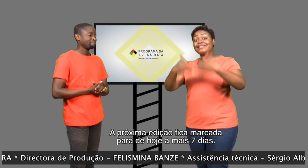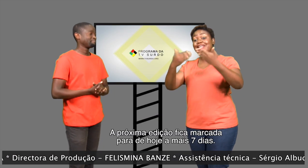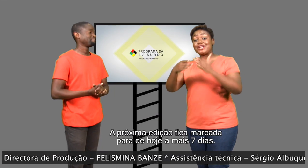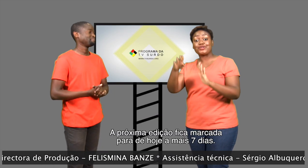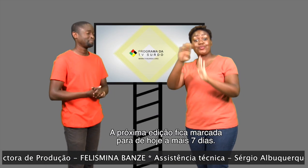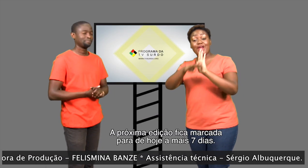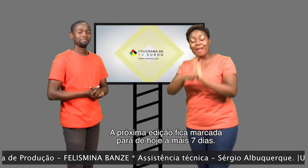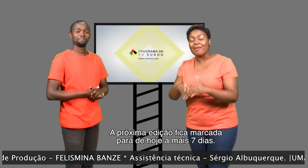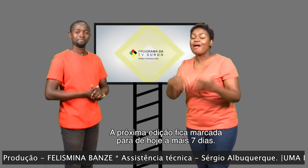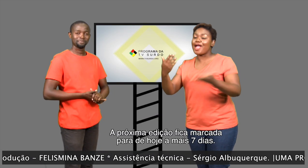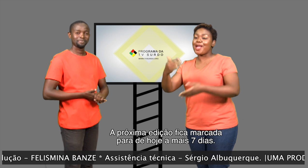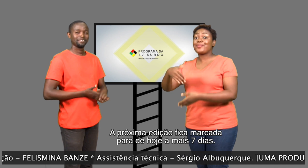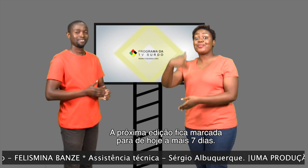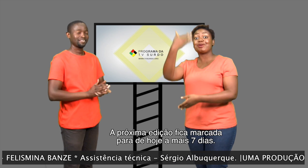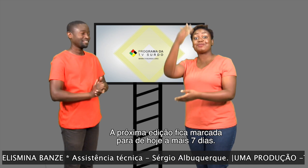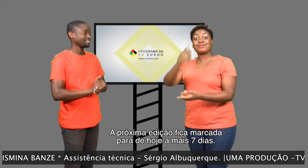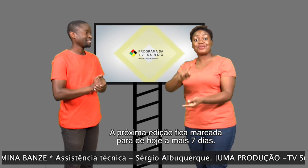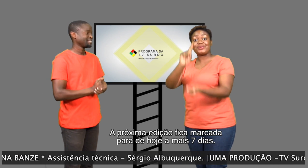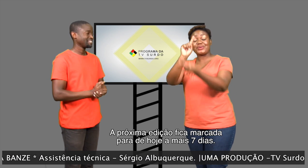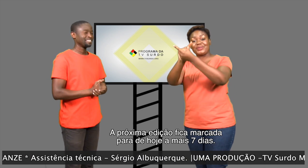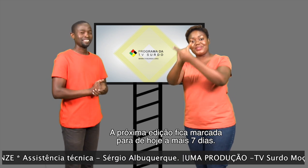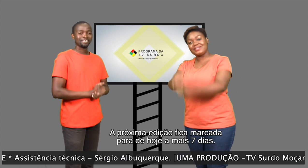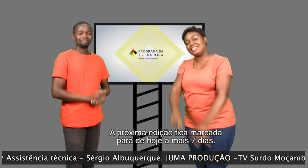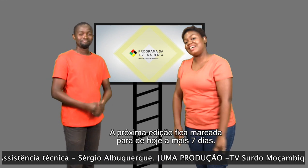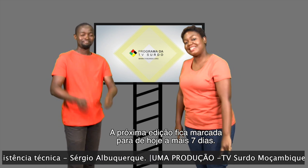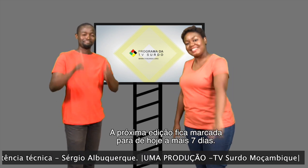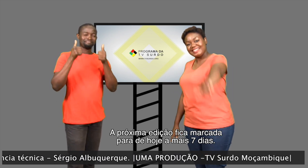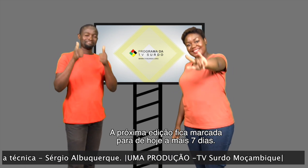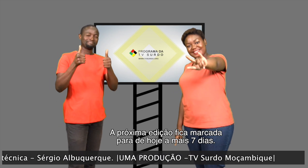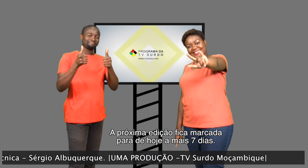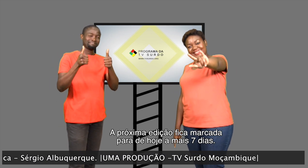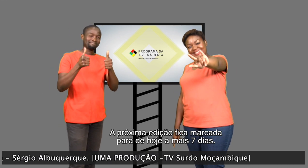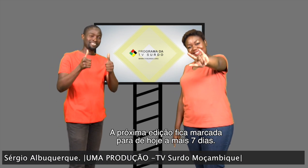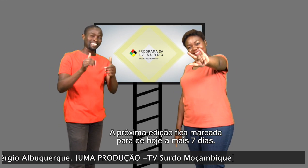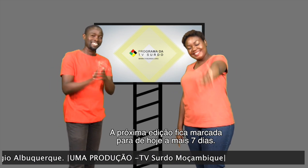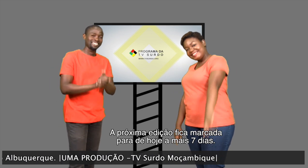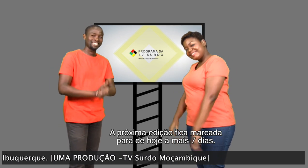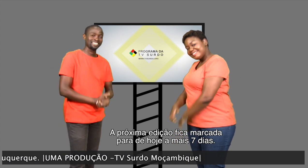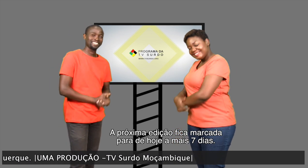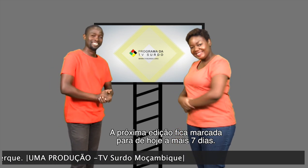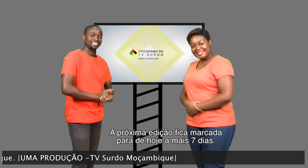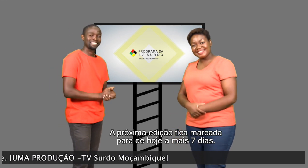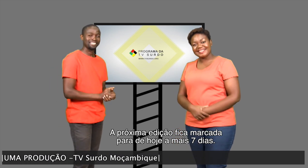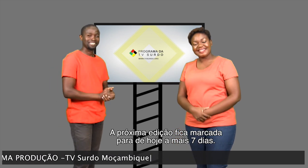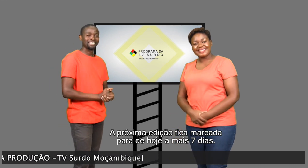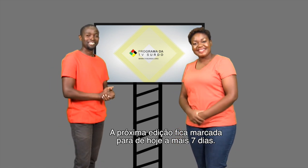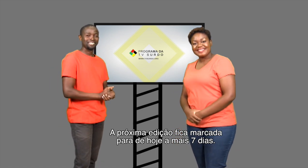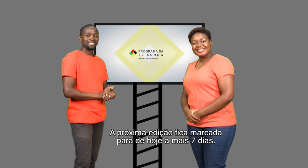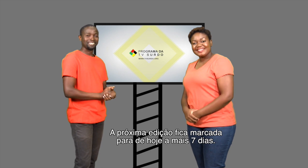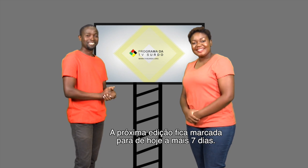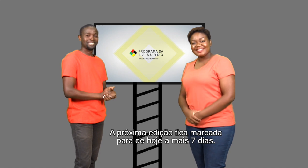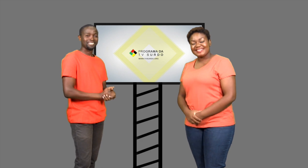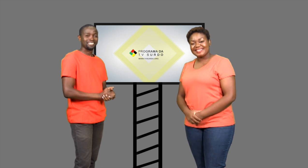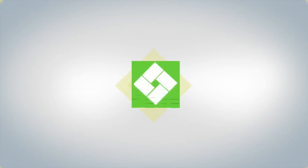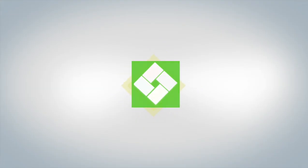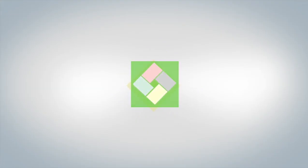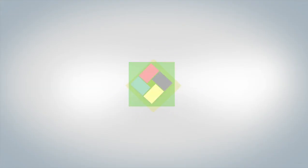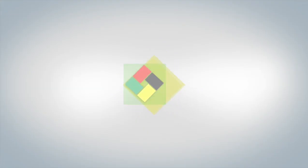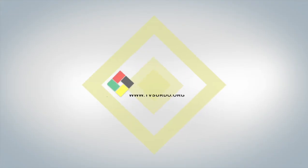a próxima edição fica marcada para de hoje há mais sete dias tchau